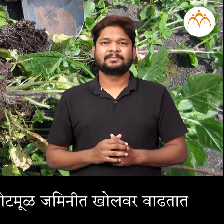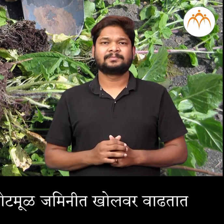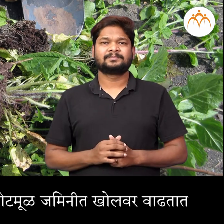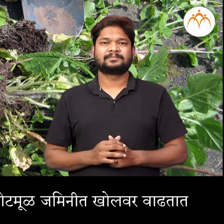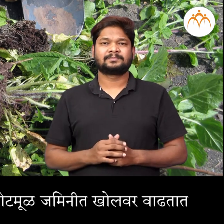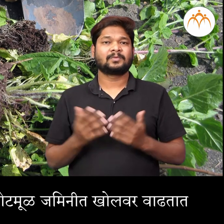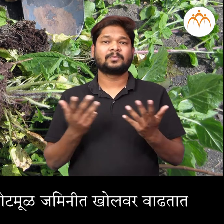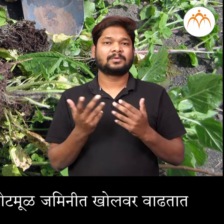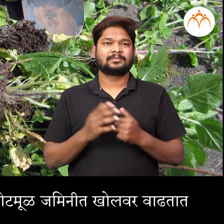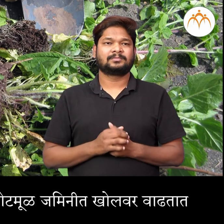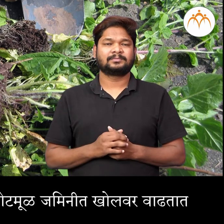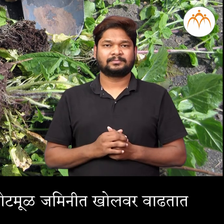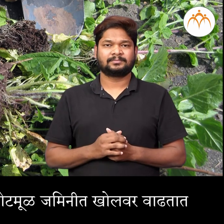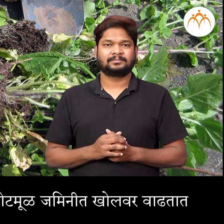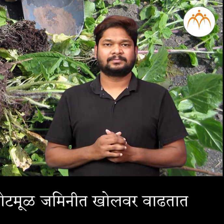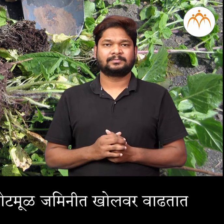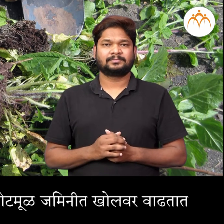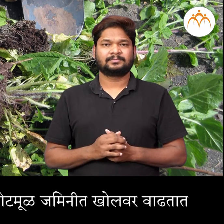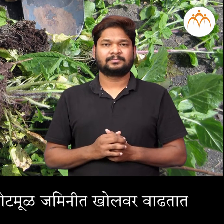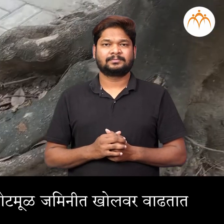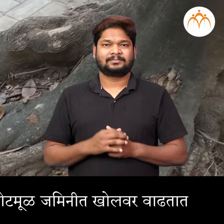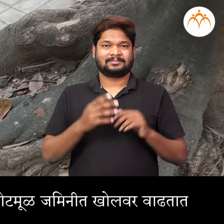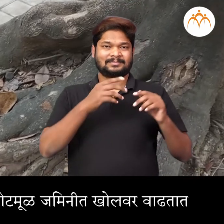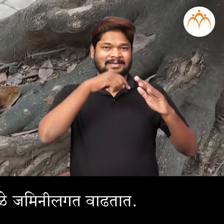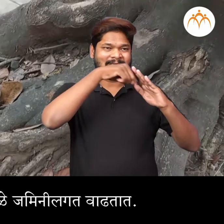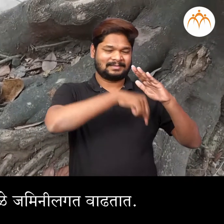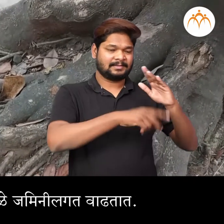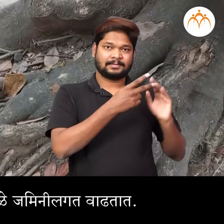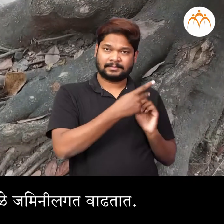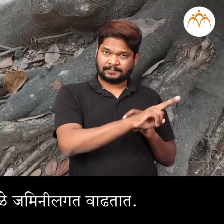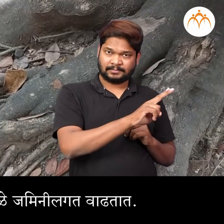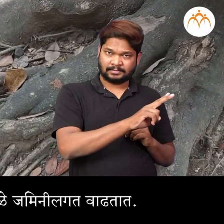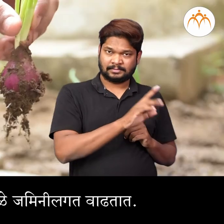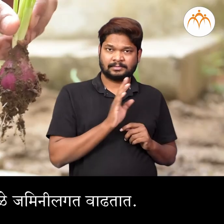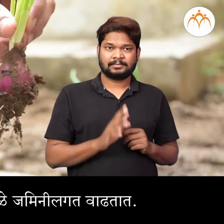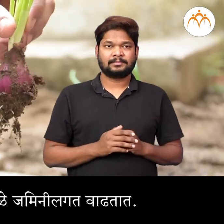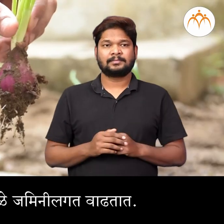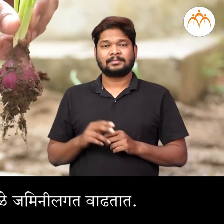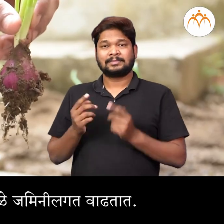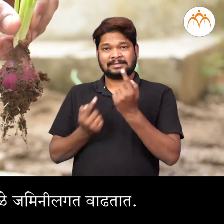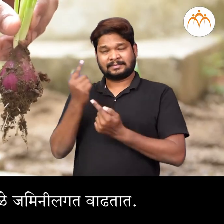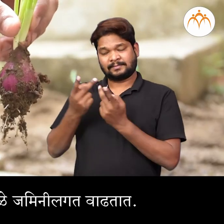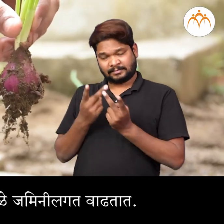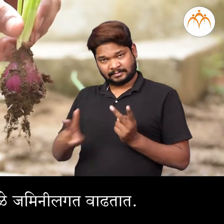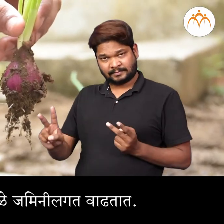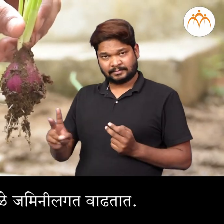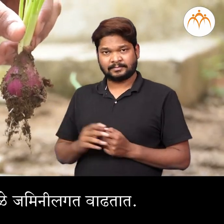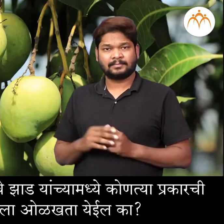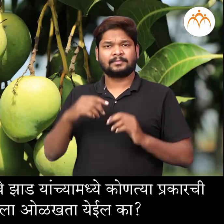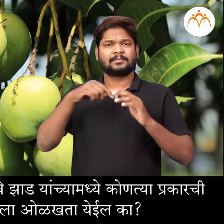घंण्याचे कारण मंजे सोटमूल जमिनीत खोलवर वाड़तात आणि आगंतुक मुले जमिनी लगत वाड़तात तर